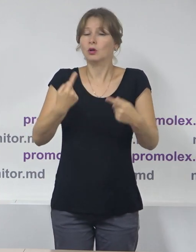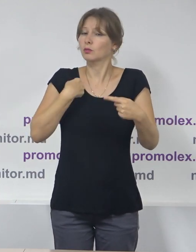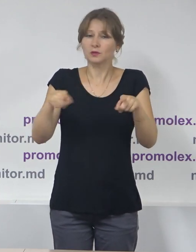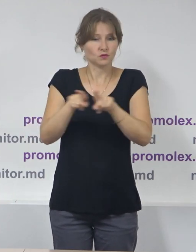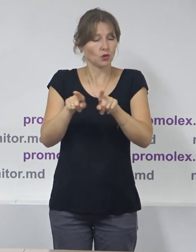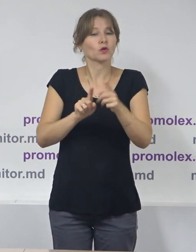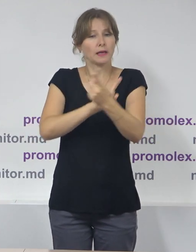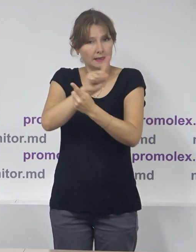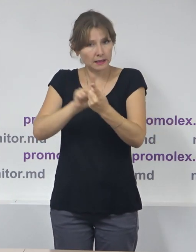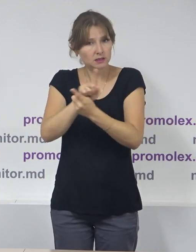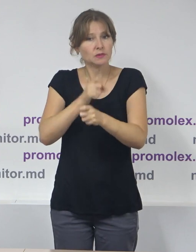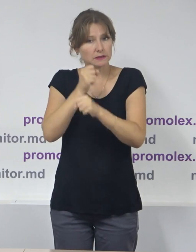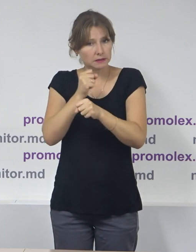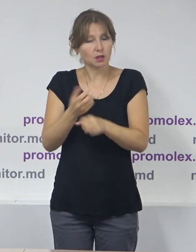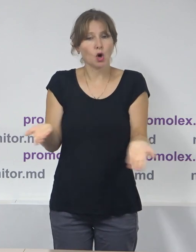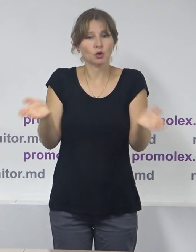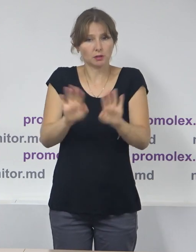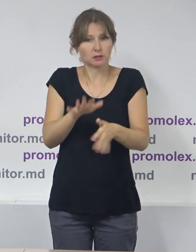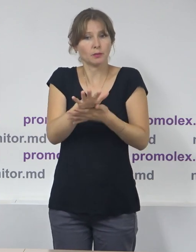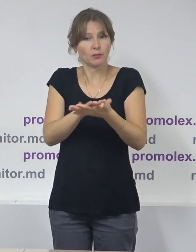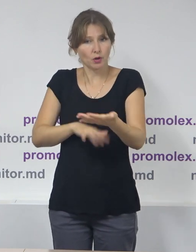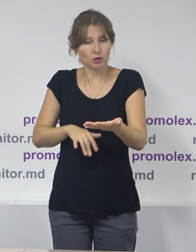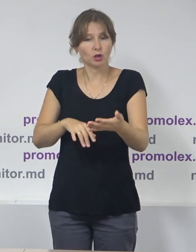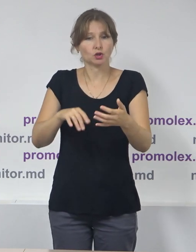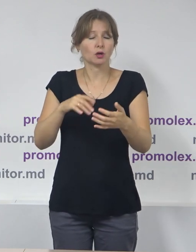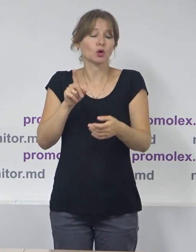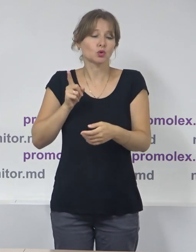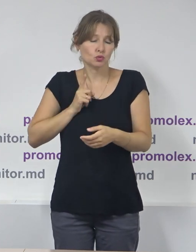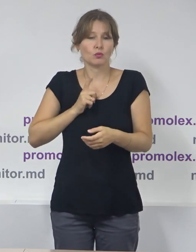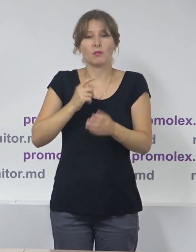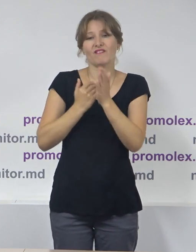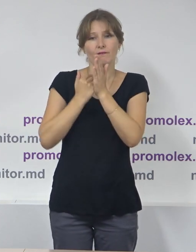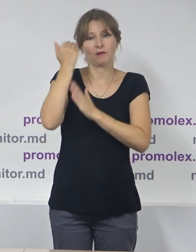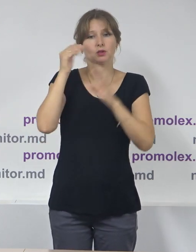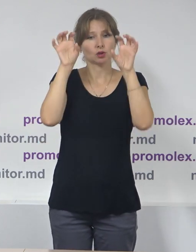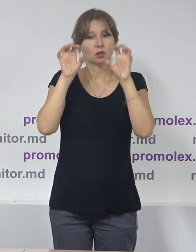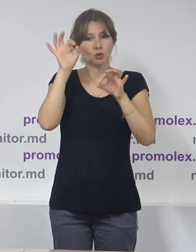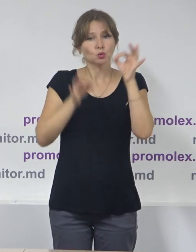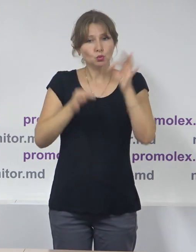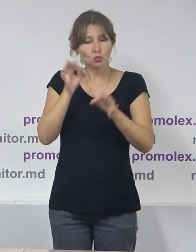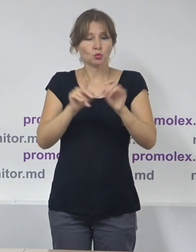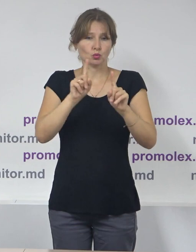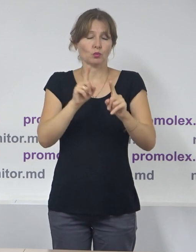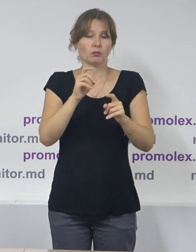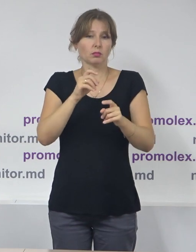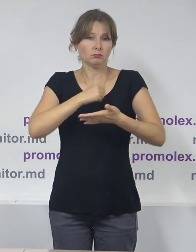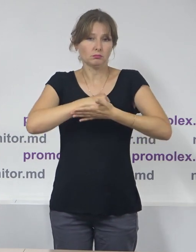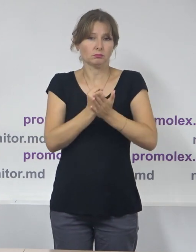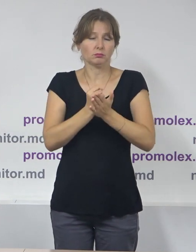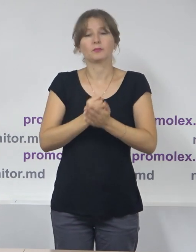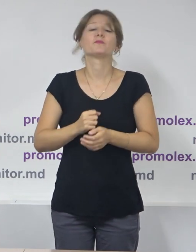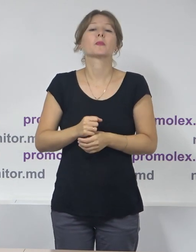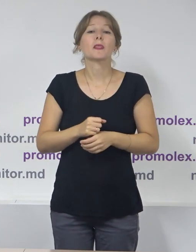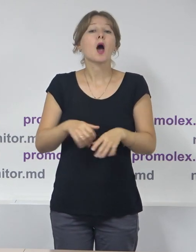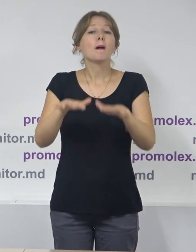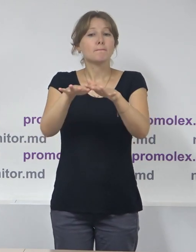raportul. Rămâne această recomandare pentru că urmează să vedem și hotărârea Curții Constitucionale în acest sens. De asemenea,